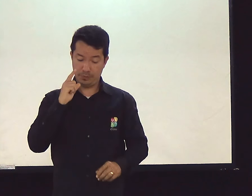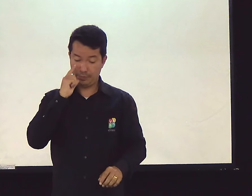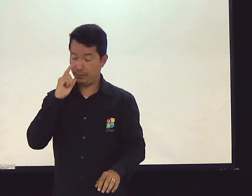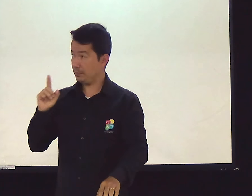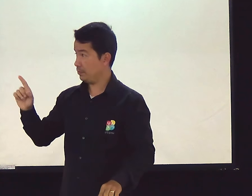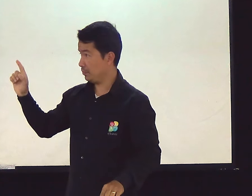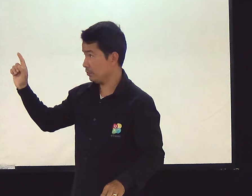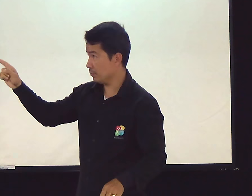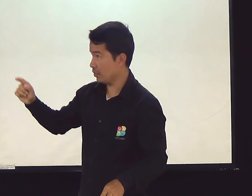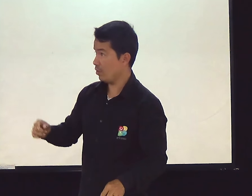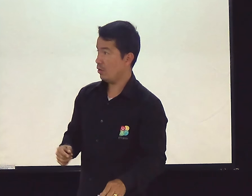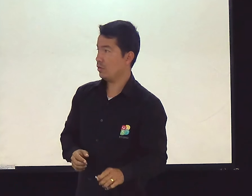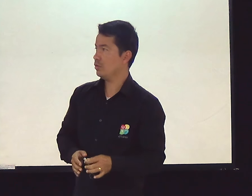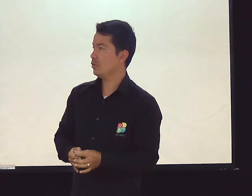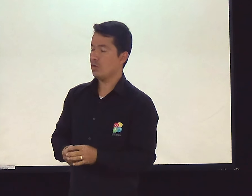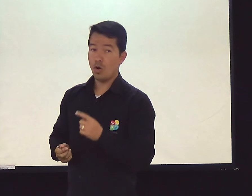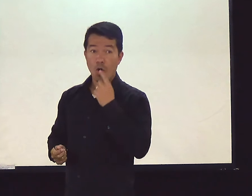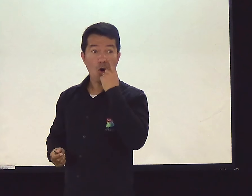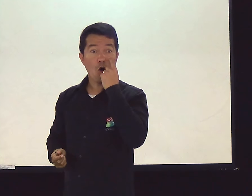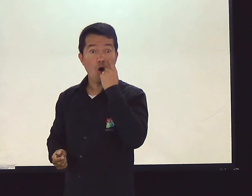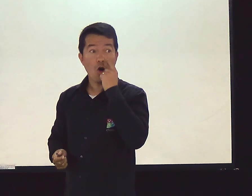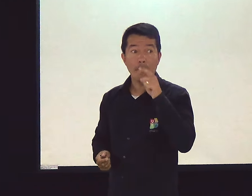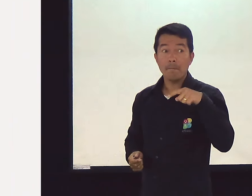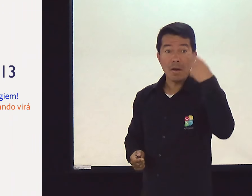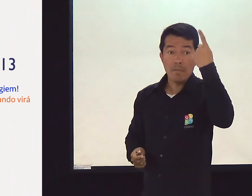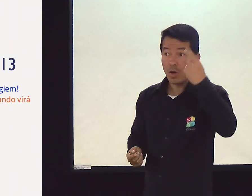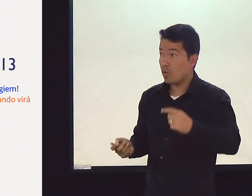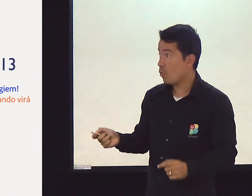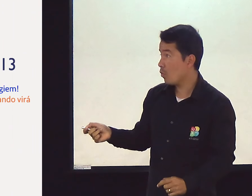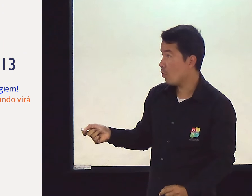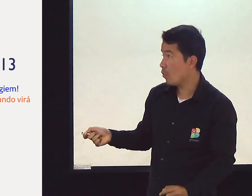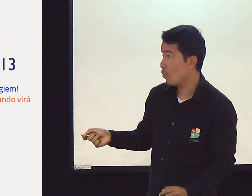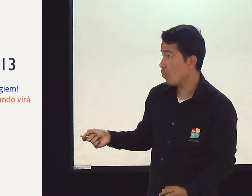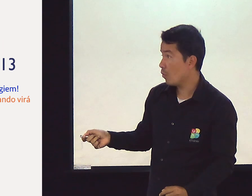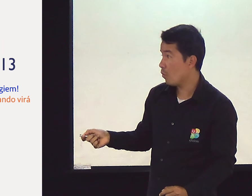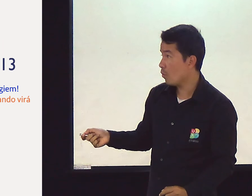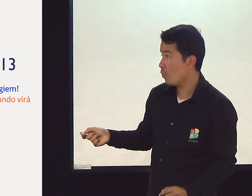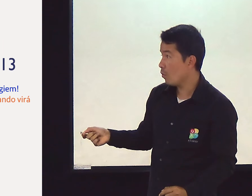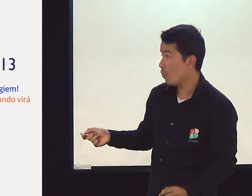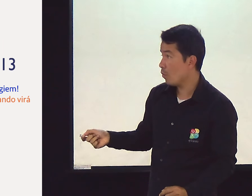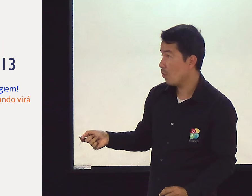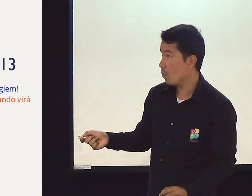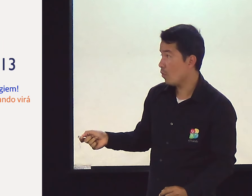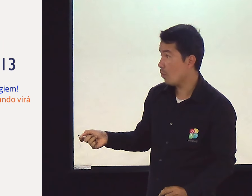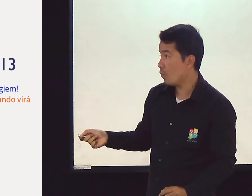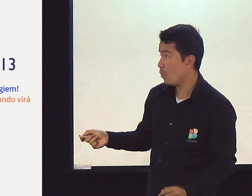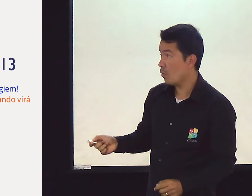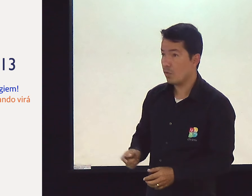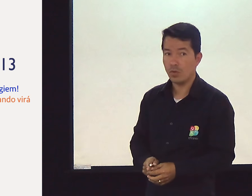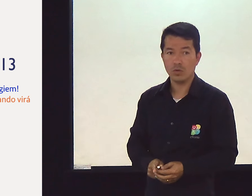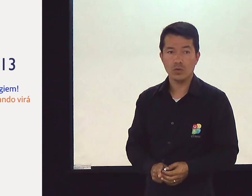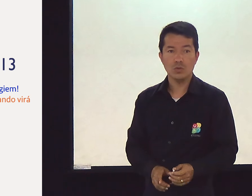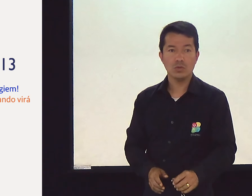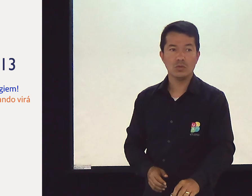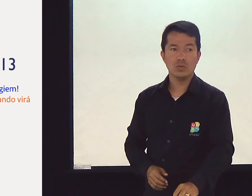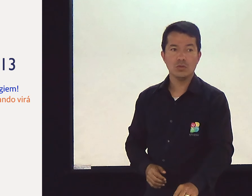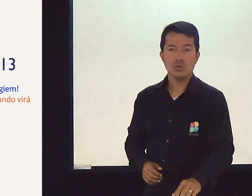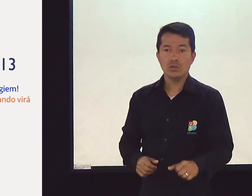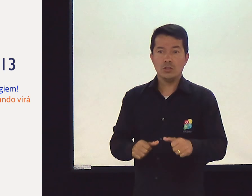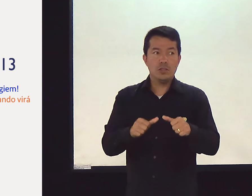Marcos, capítulo 13. Olha só. A partir do versículo 33. Olha a primeira coisa que ele fala. Você viu em